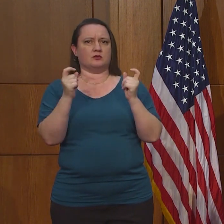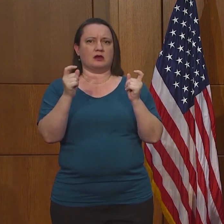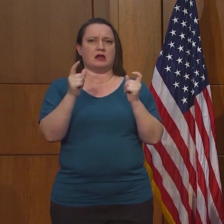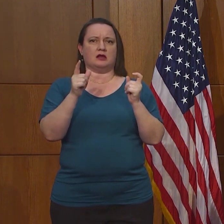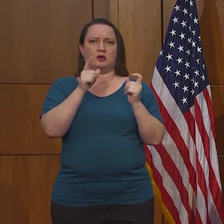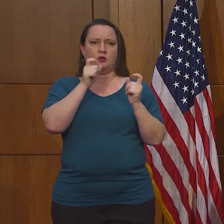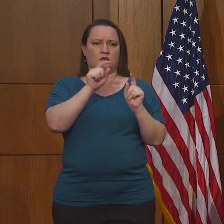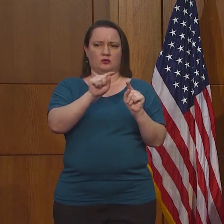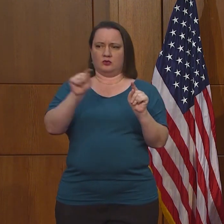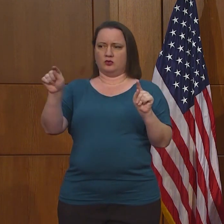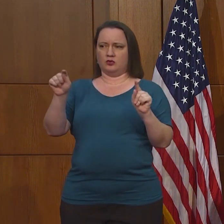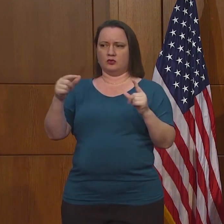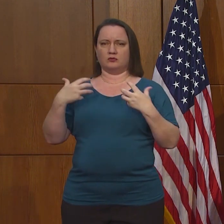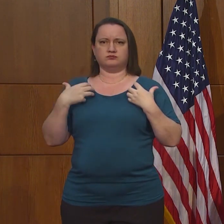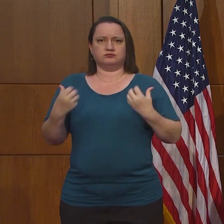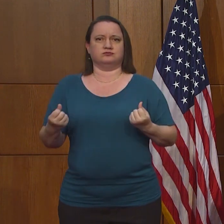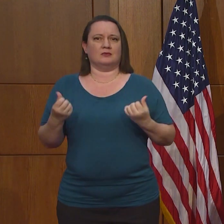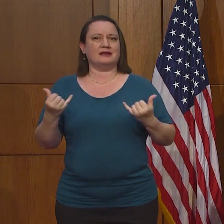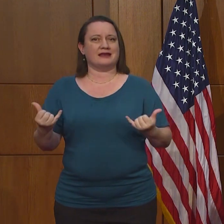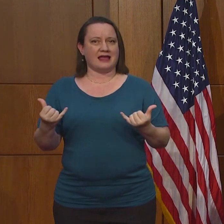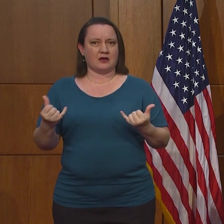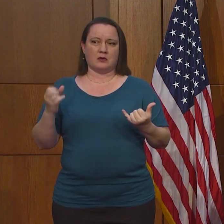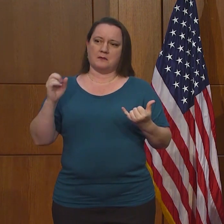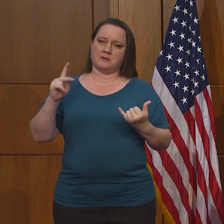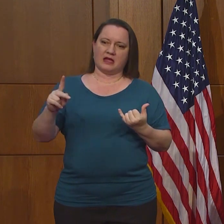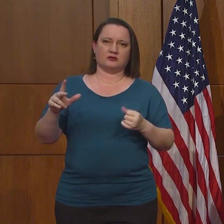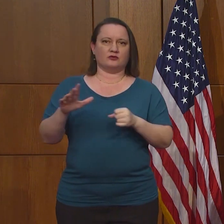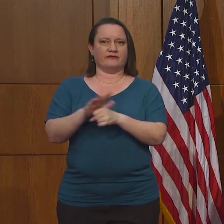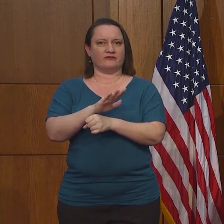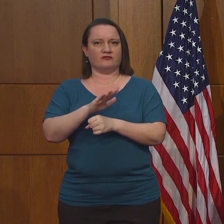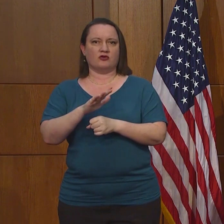sobrevivido y las gentes que se han recuperado totalmente.